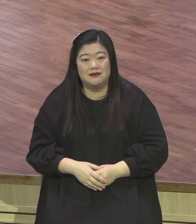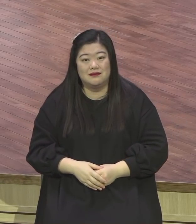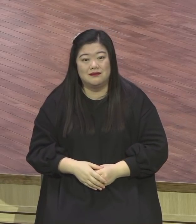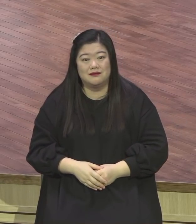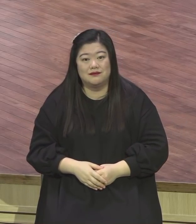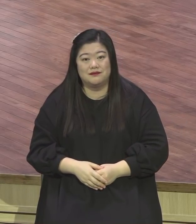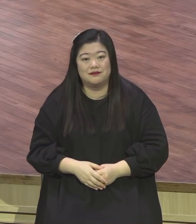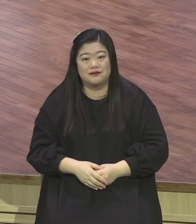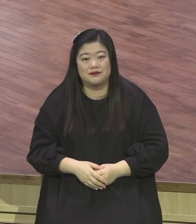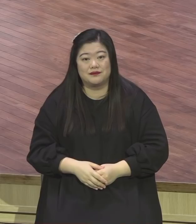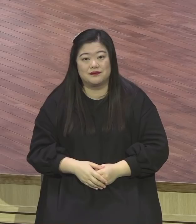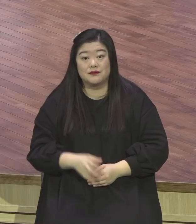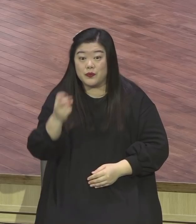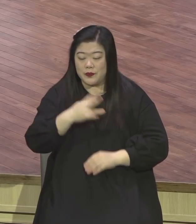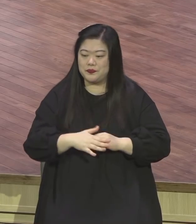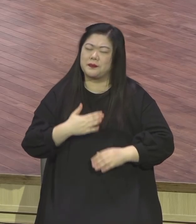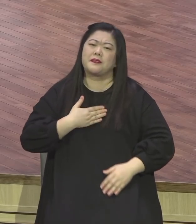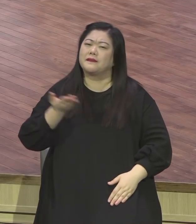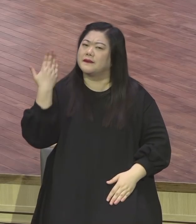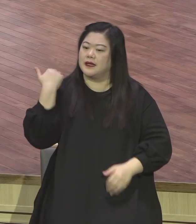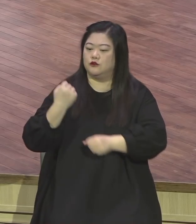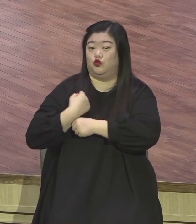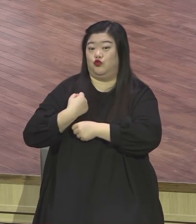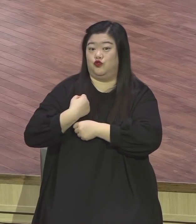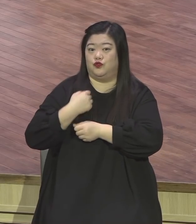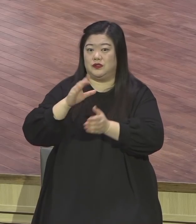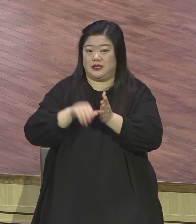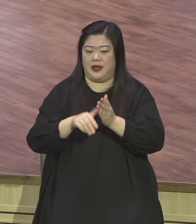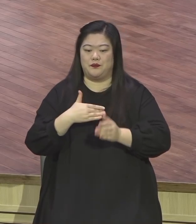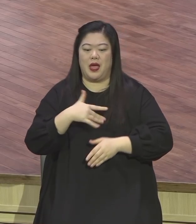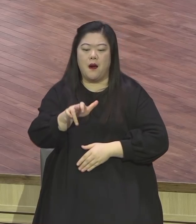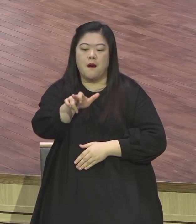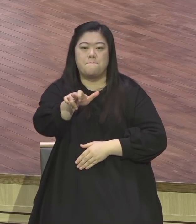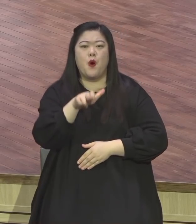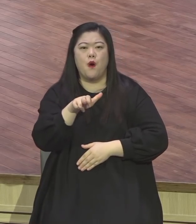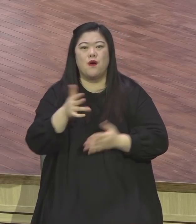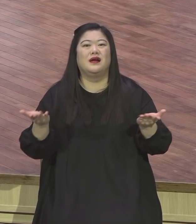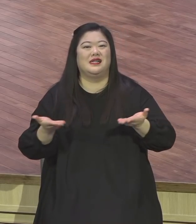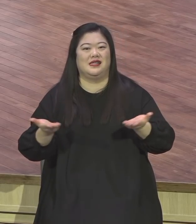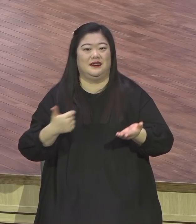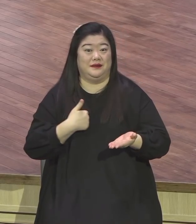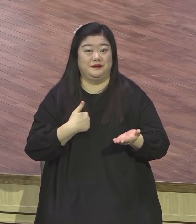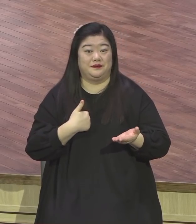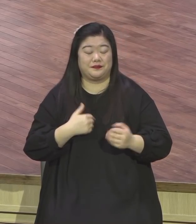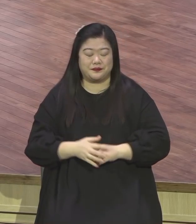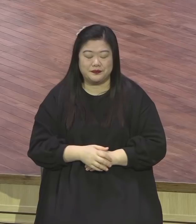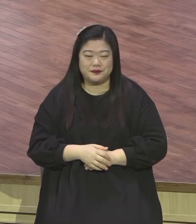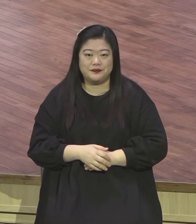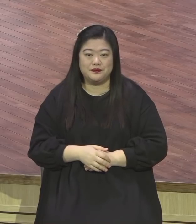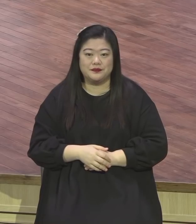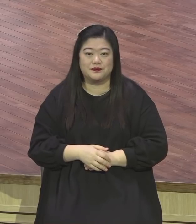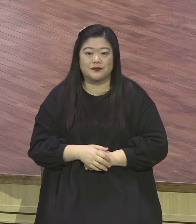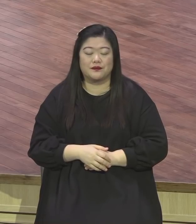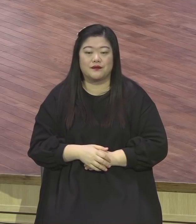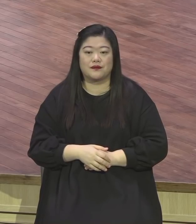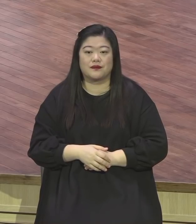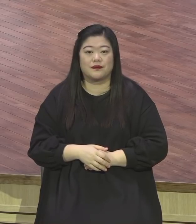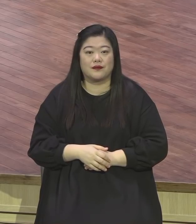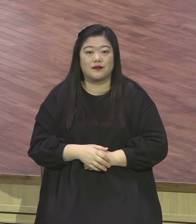보병 훈련을 1년에 한 번씩 해요. 1년에 한 번씩 하는데 내가 뽑힌 것이 뭐냐. 9명이